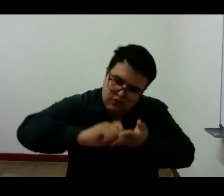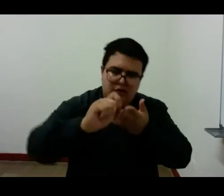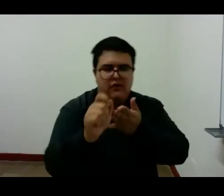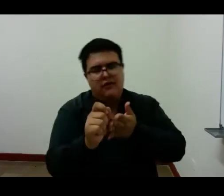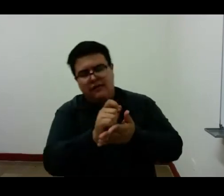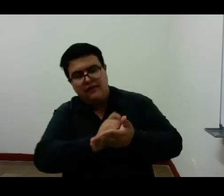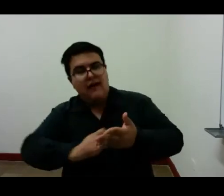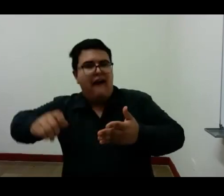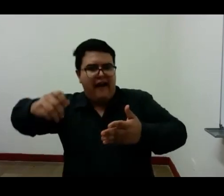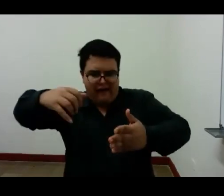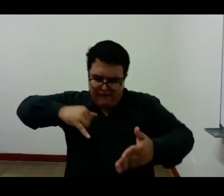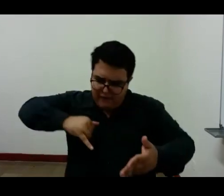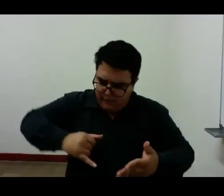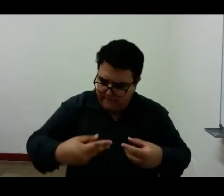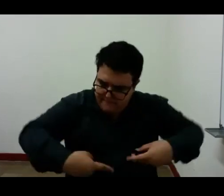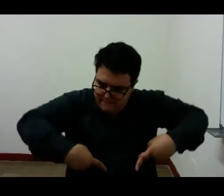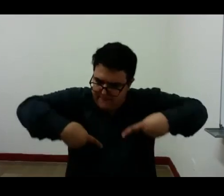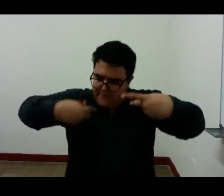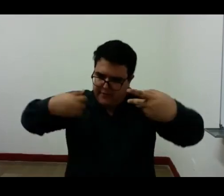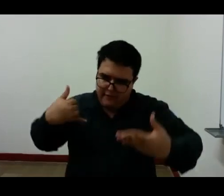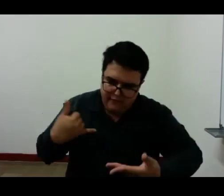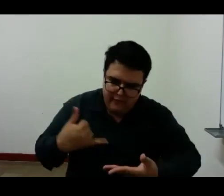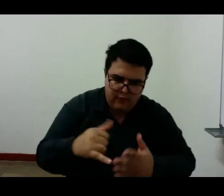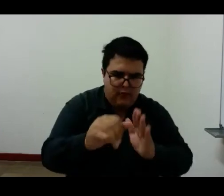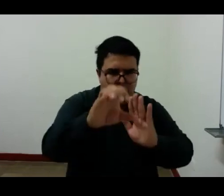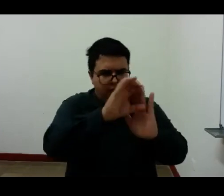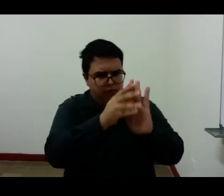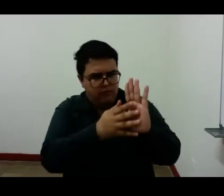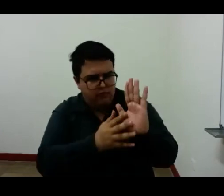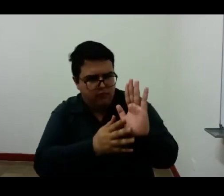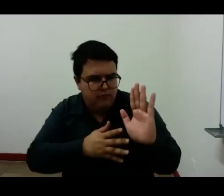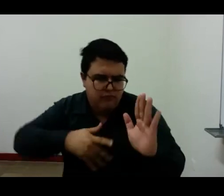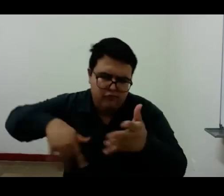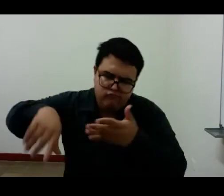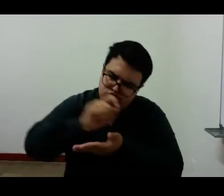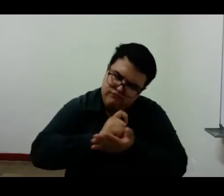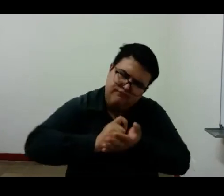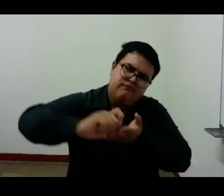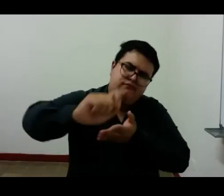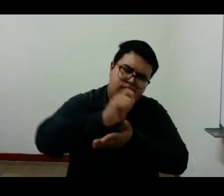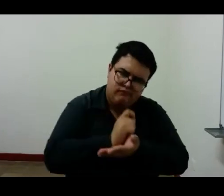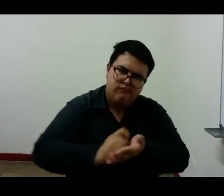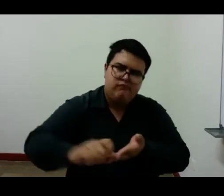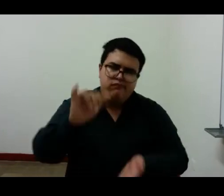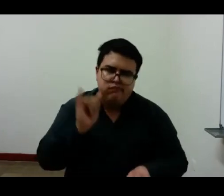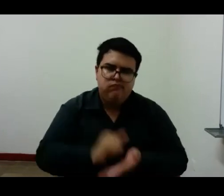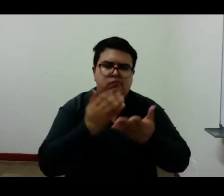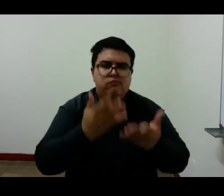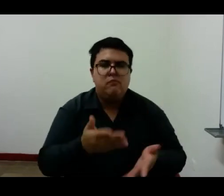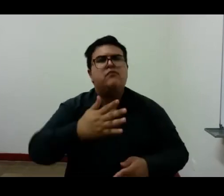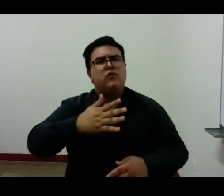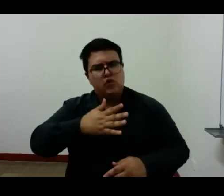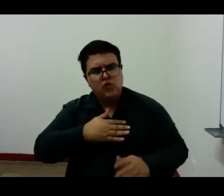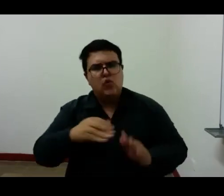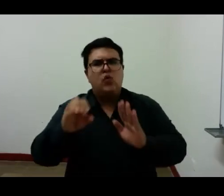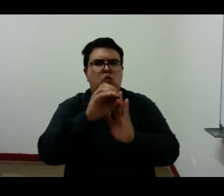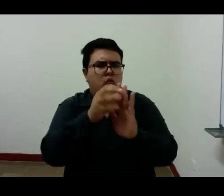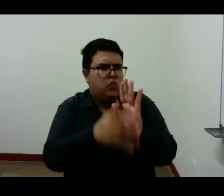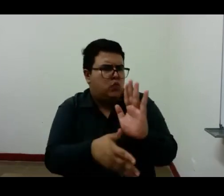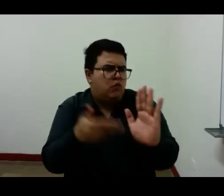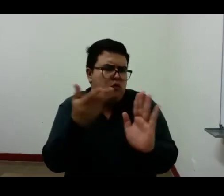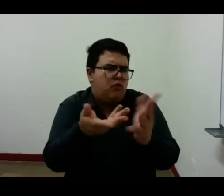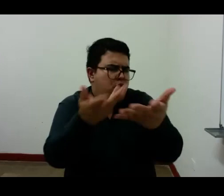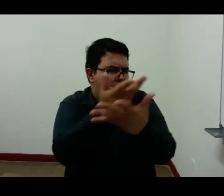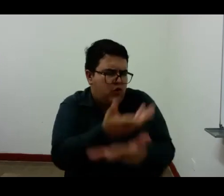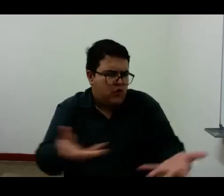como él mismo escribe comillas mi autobiografía sin hechos mi